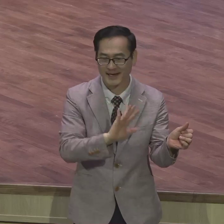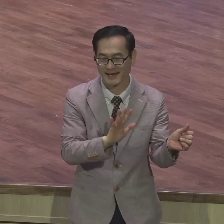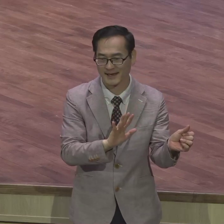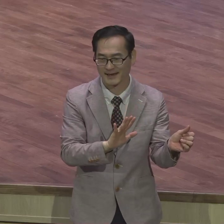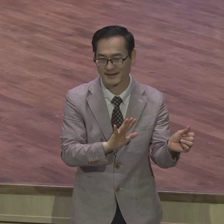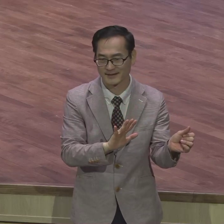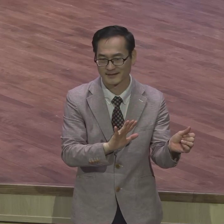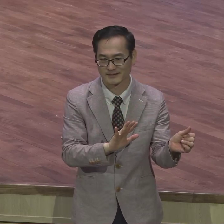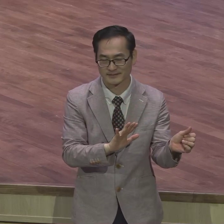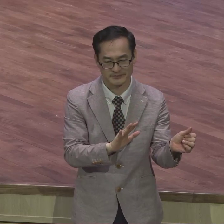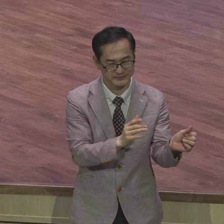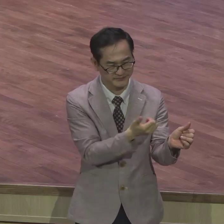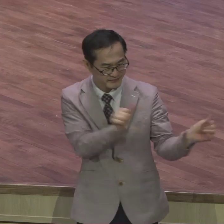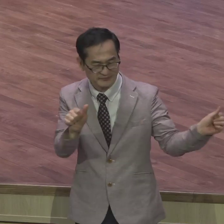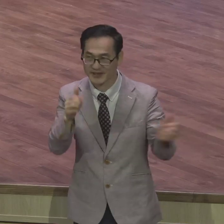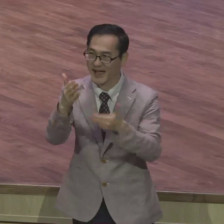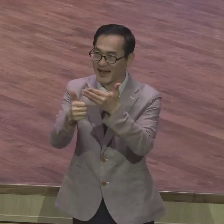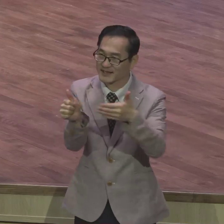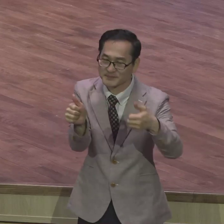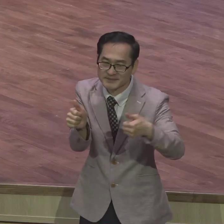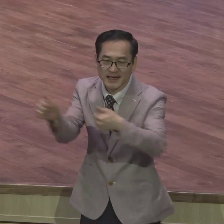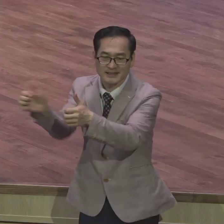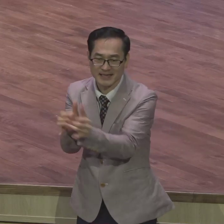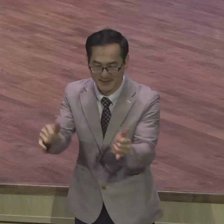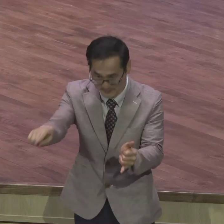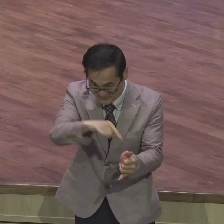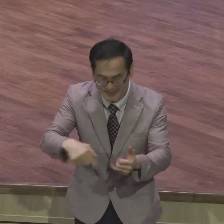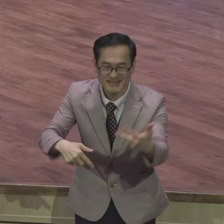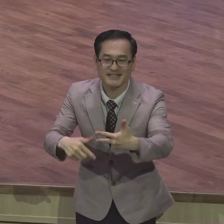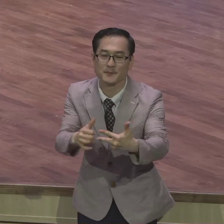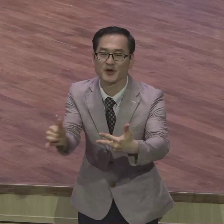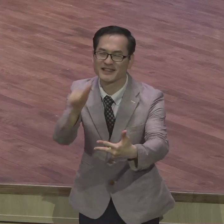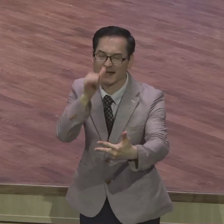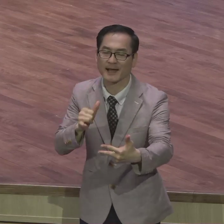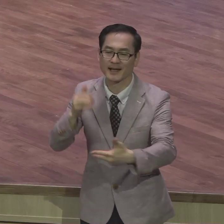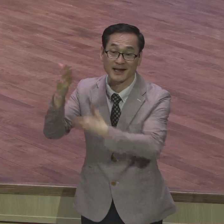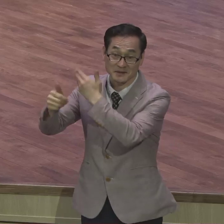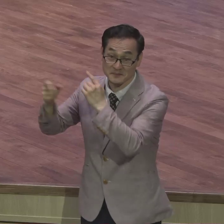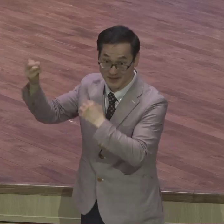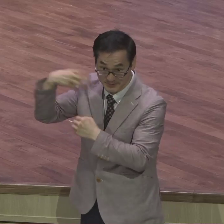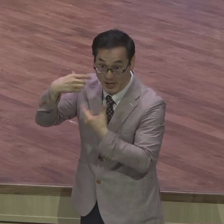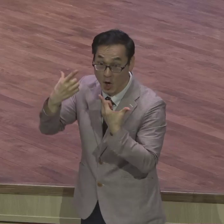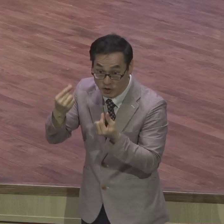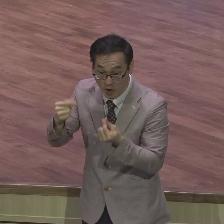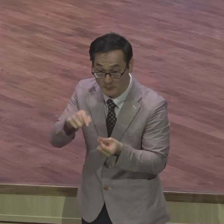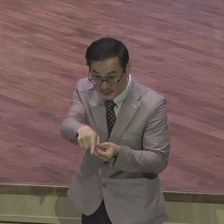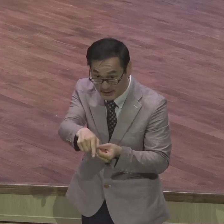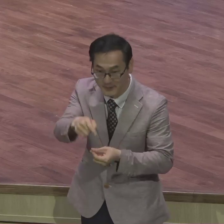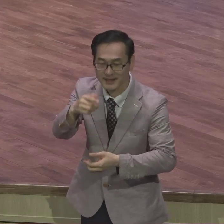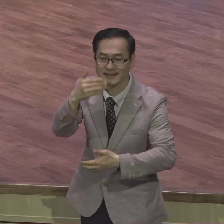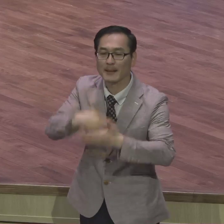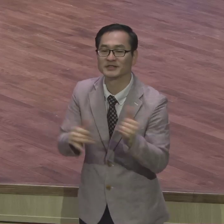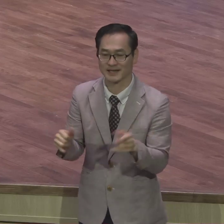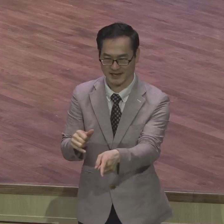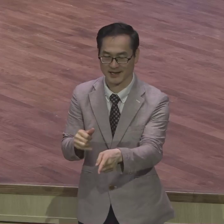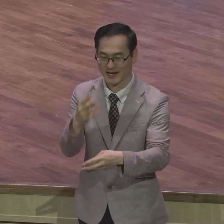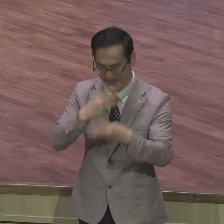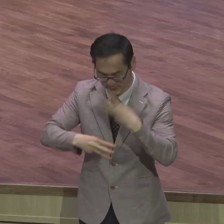이들을 가리켜서 남은자 랩런트 그랬어요 자